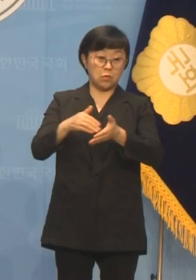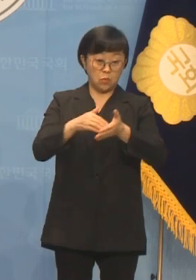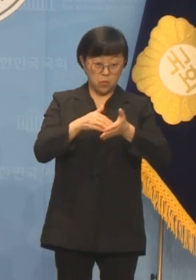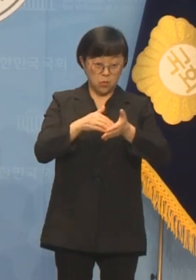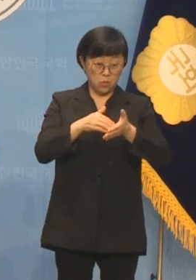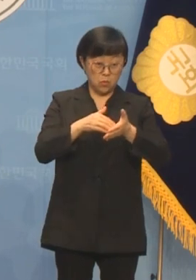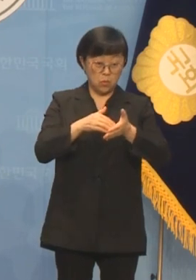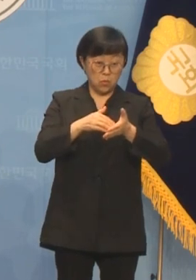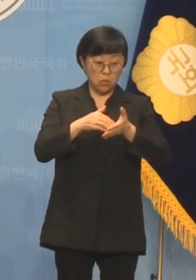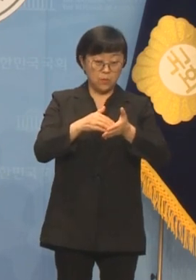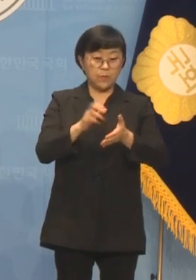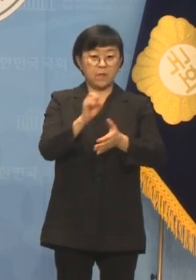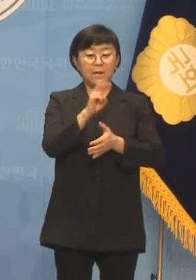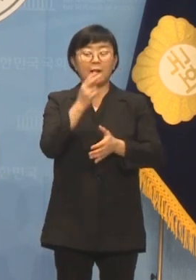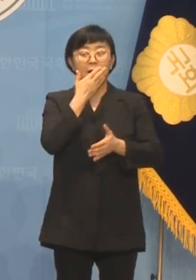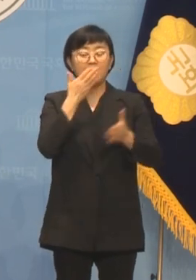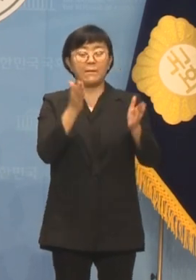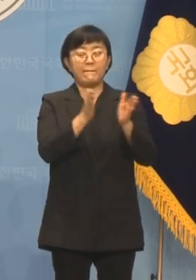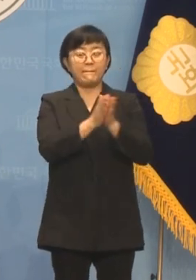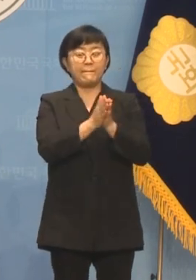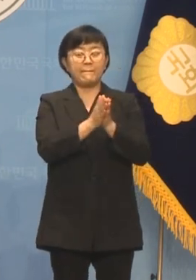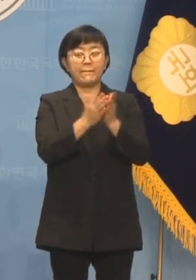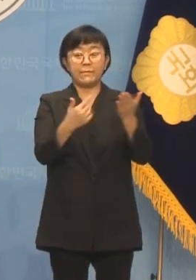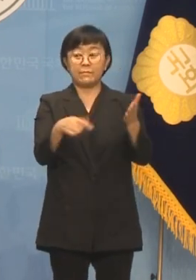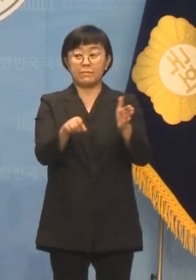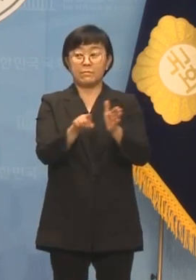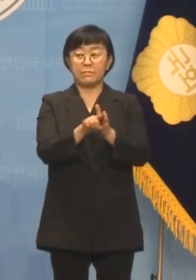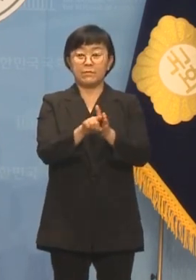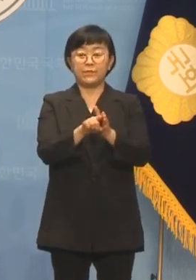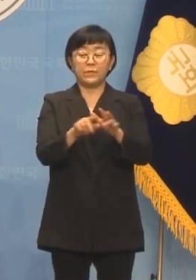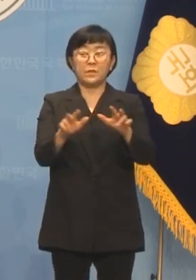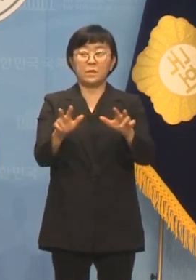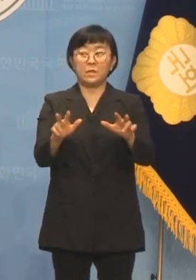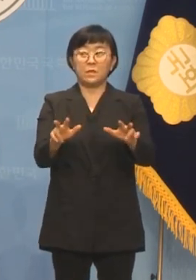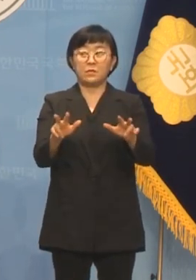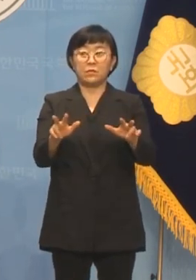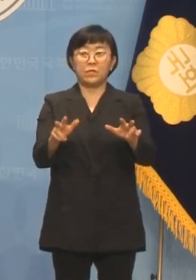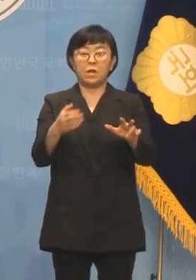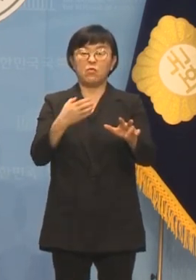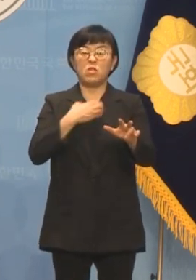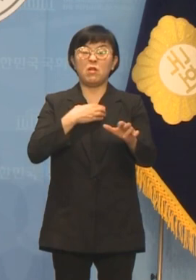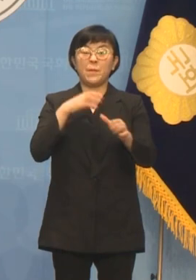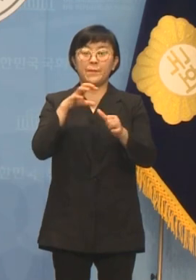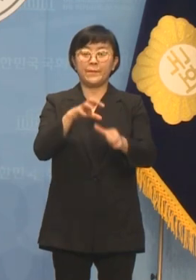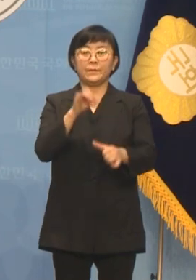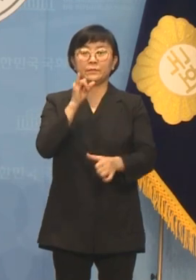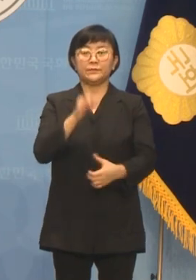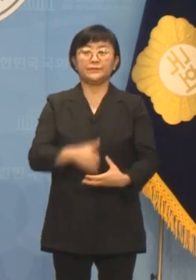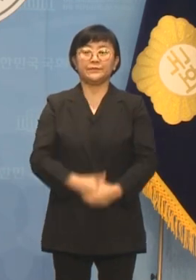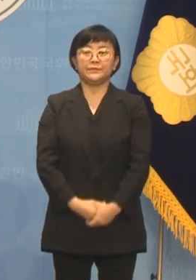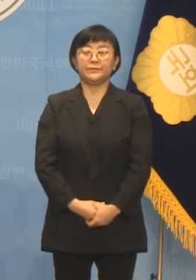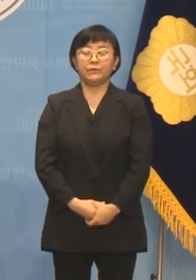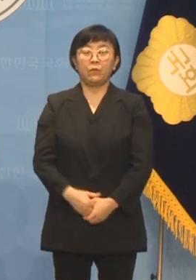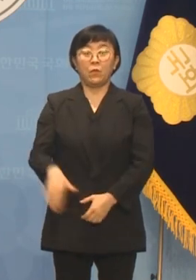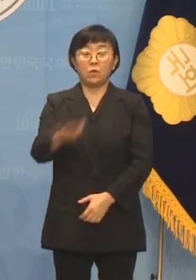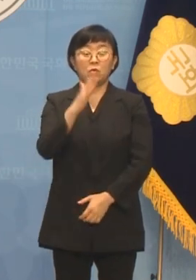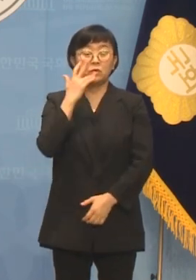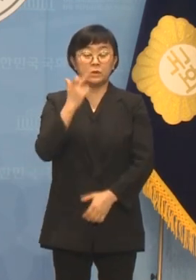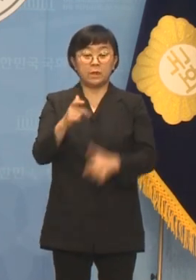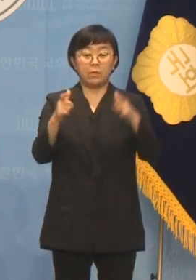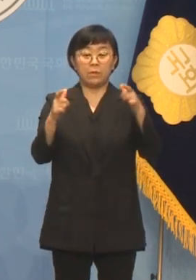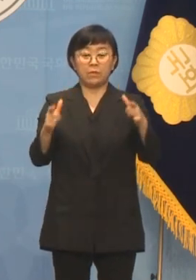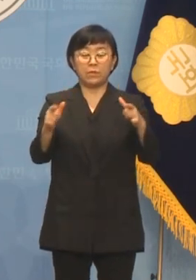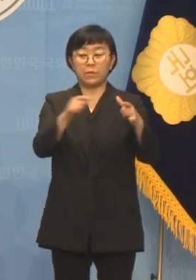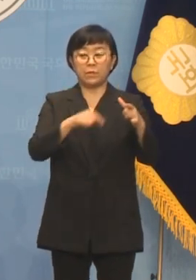가지고 야압에 의한 의해 가지고 지금 위협을 받고 있습니다. 우리 울산은 그동안